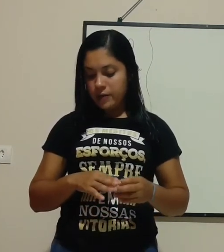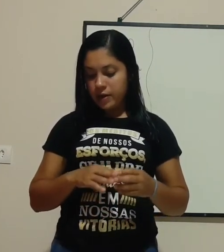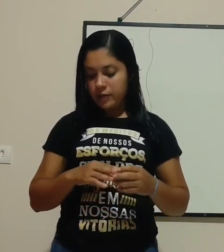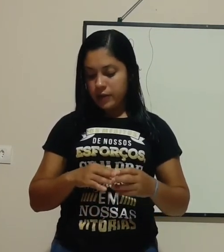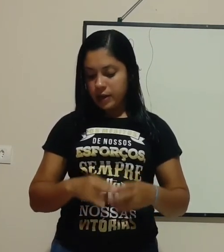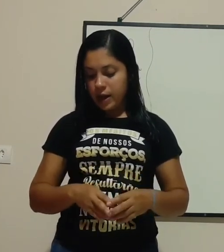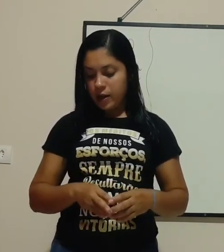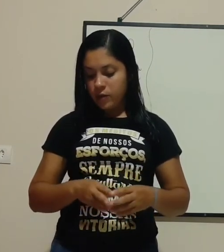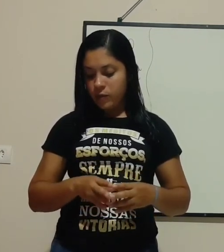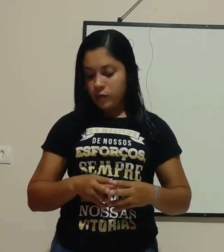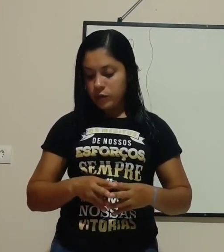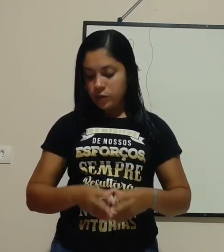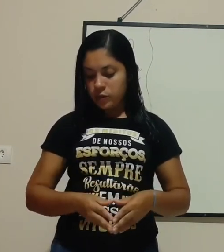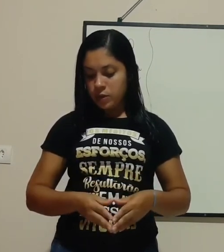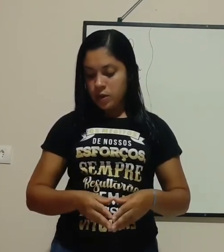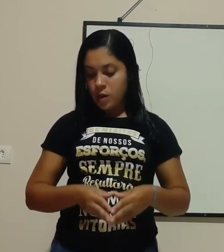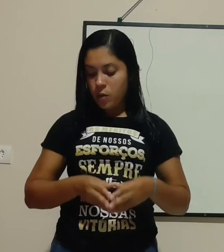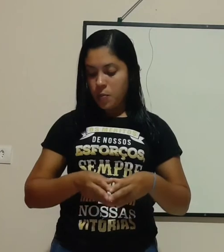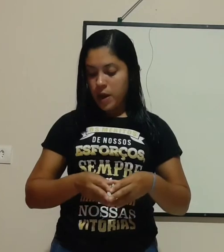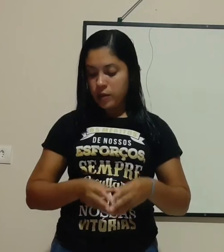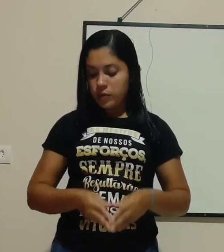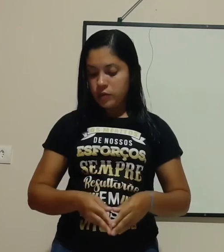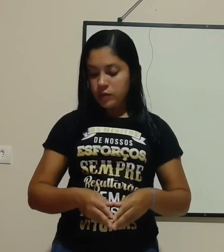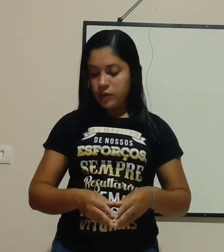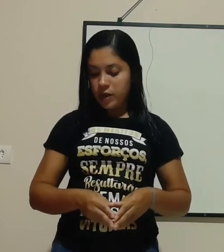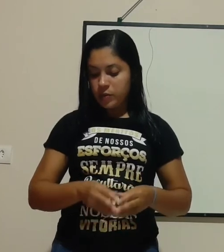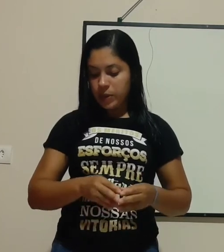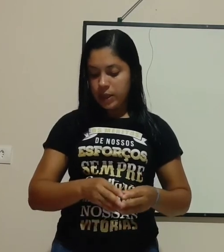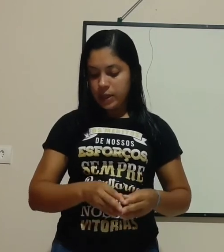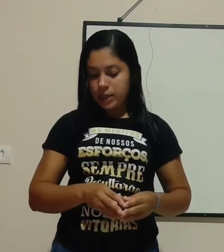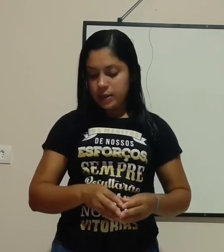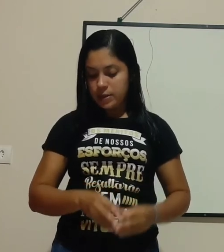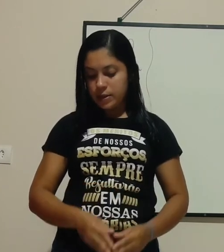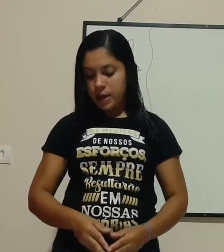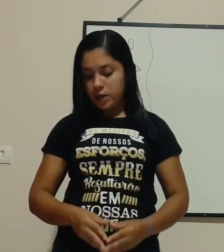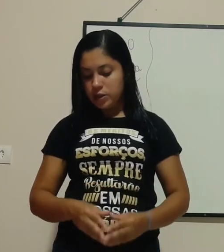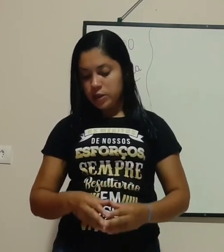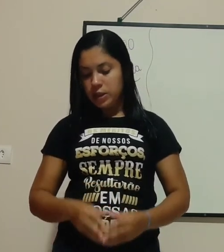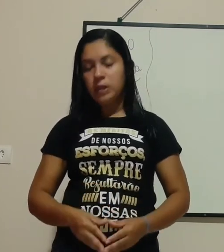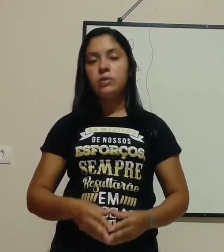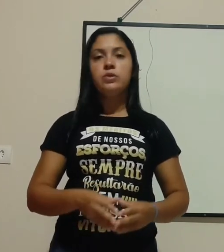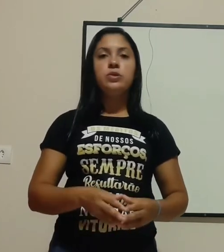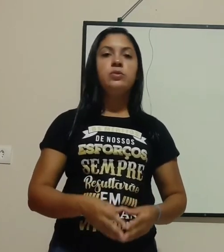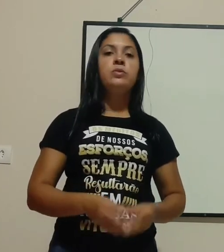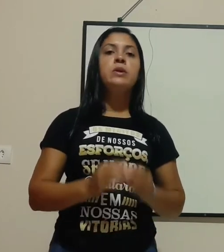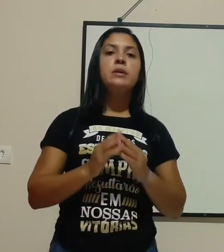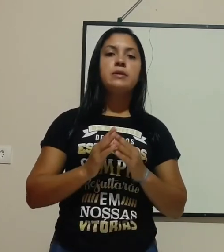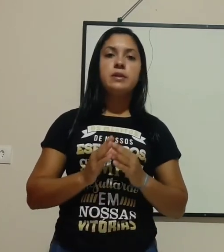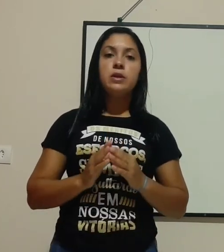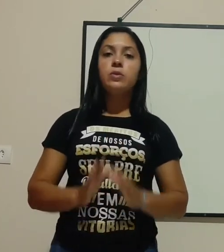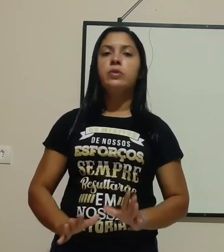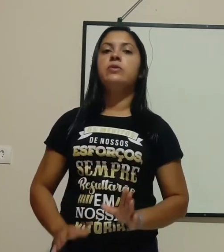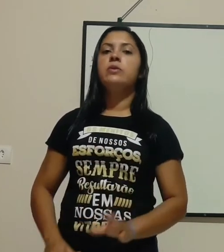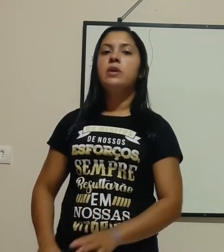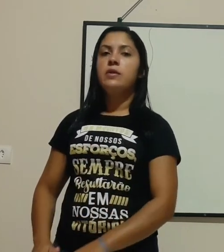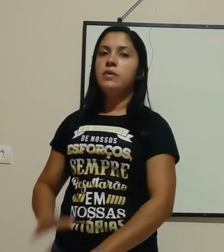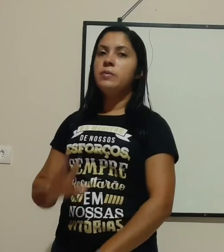verificar como funciona o percurso feito pela eletricidade dentro de um circuito. Vamos